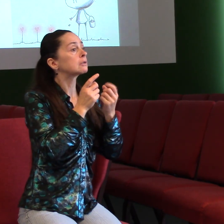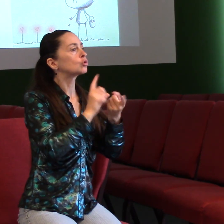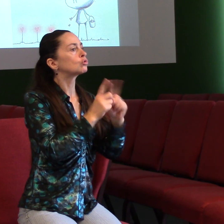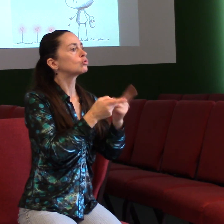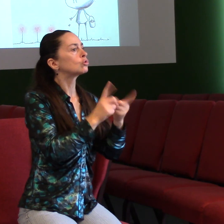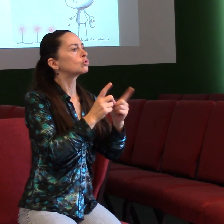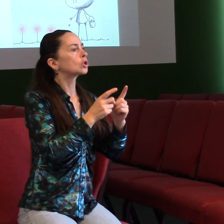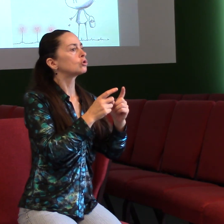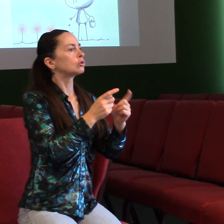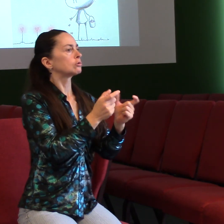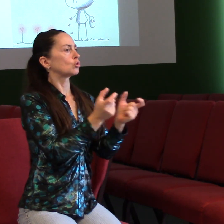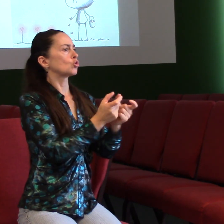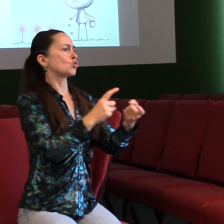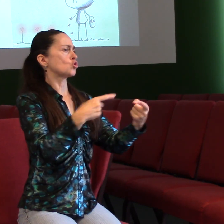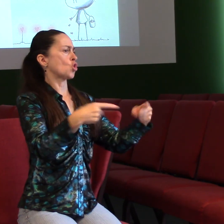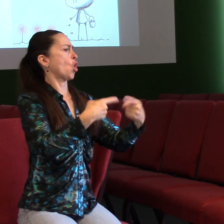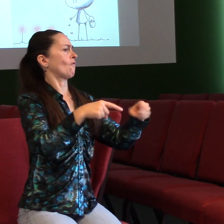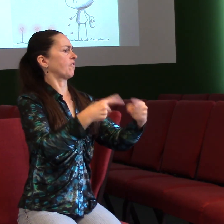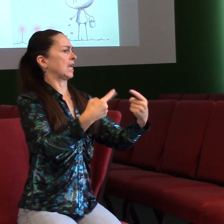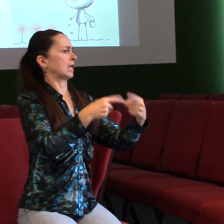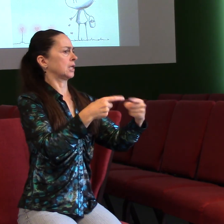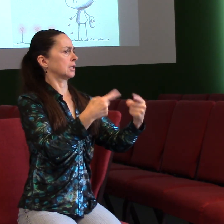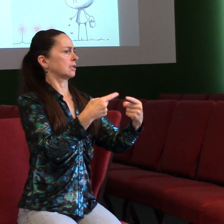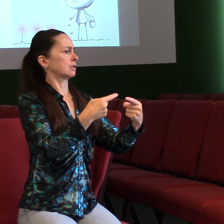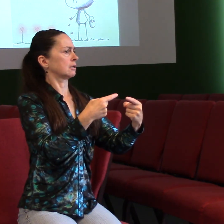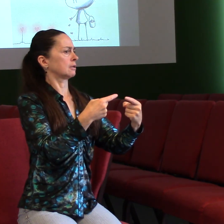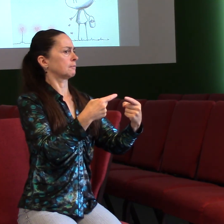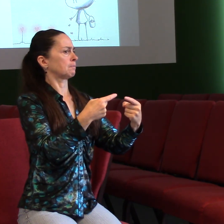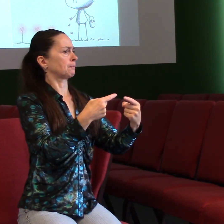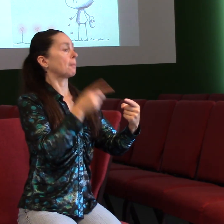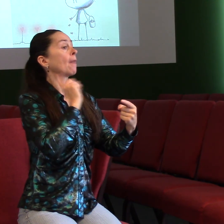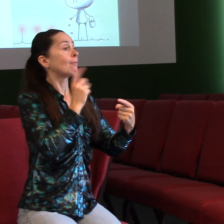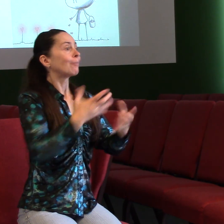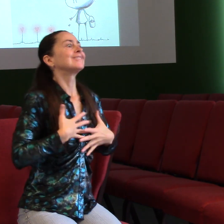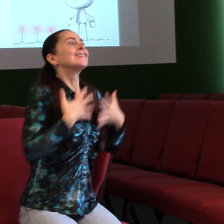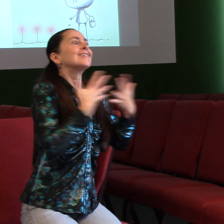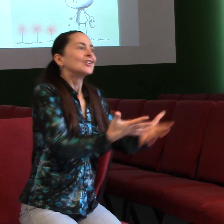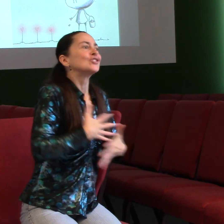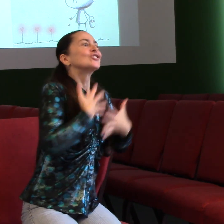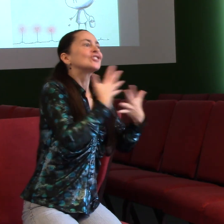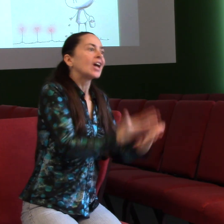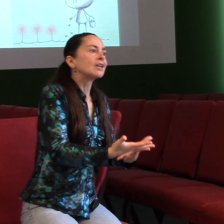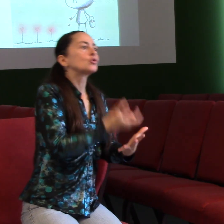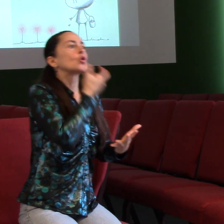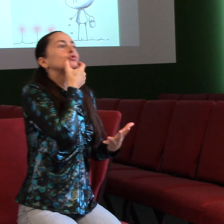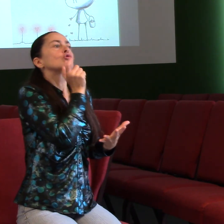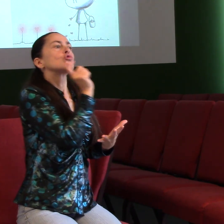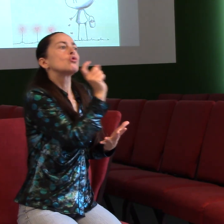mohli být štědří učit druhým, protože on je k nám neskutečně štědrý. Abychom přinášeli slova milosti, protože on nás s těma slovama